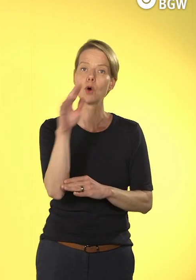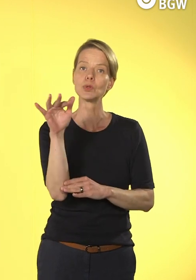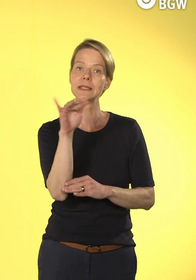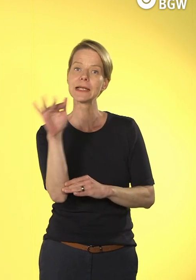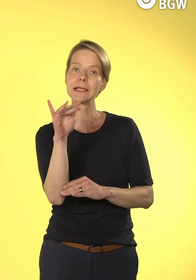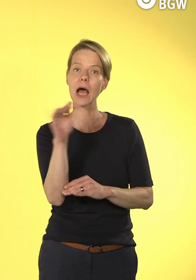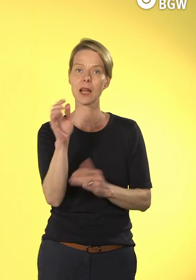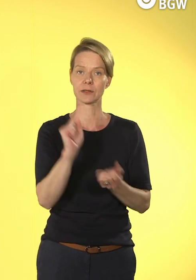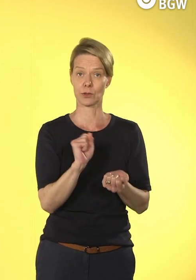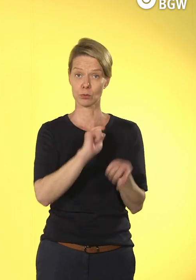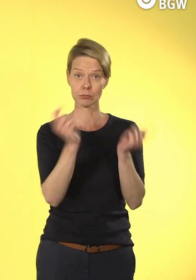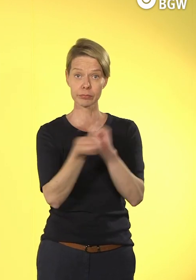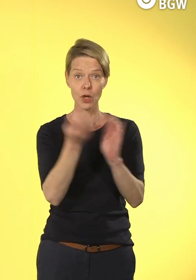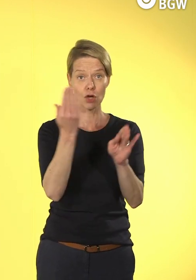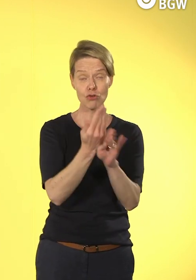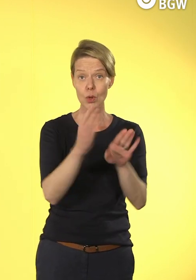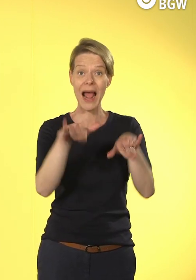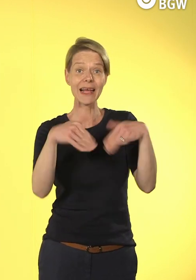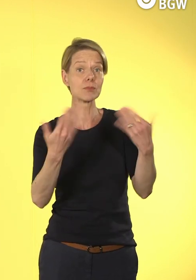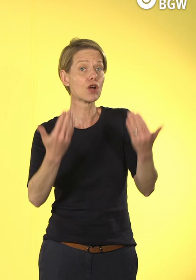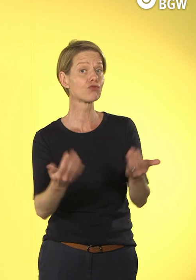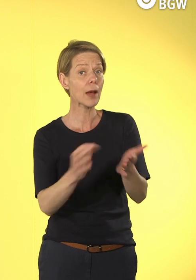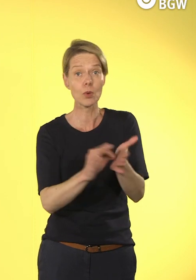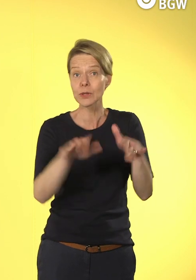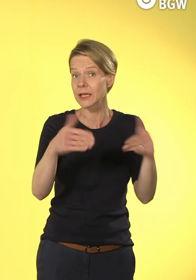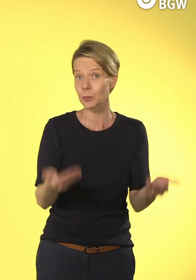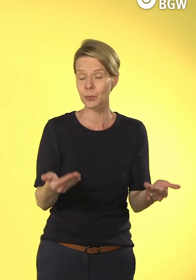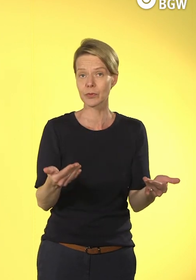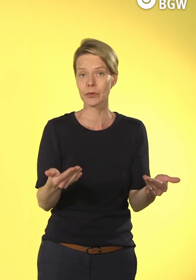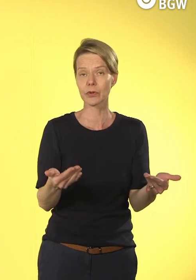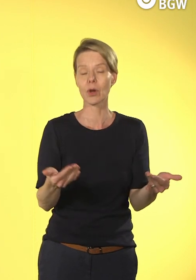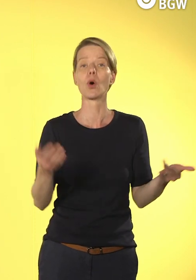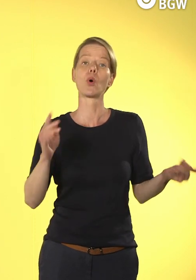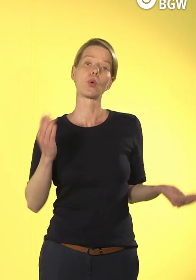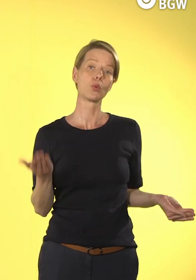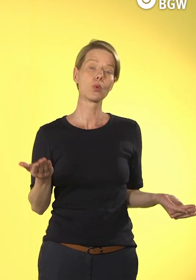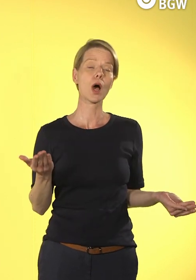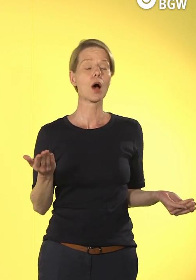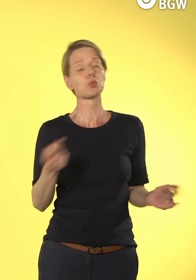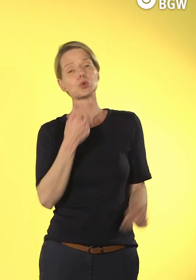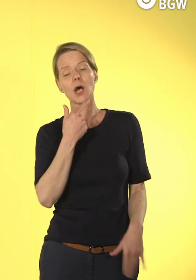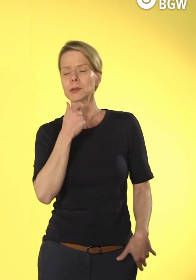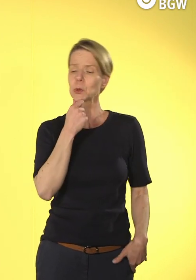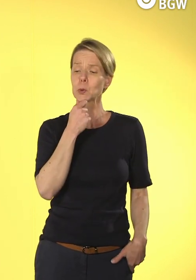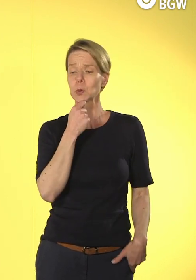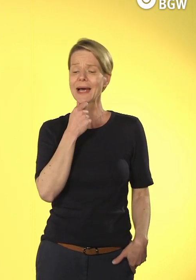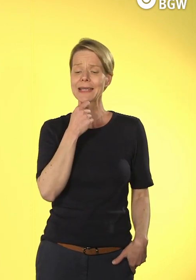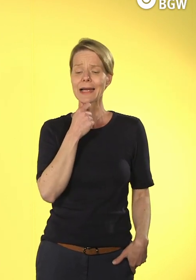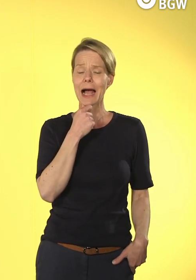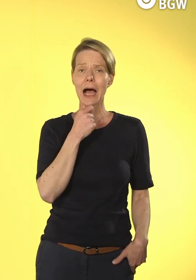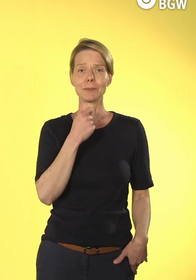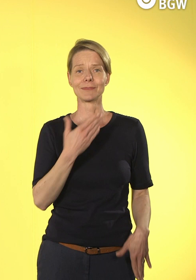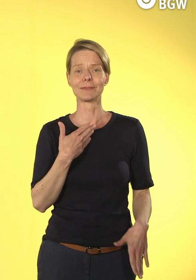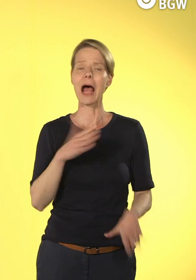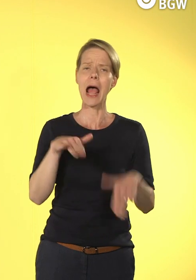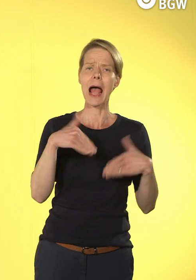bestimmte Schwerpunkte? Wo sind bei Ihnen Baustellen, wo Sie sagen, ja, das ist für uns im Augenblick der